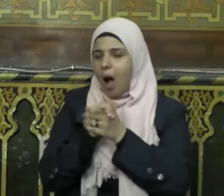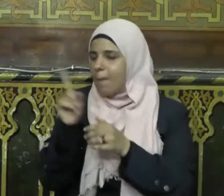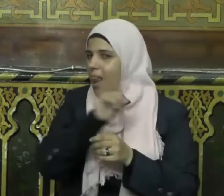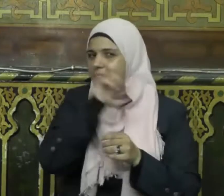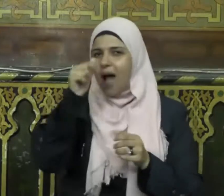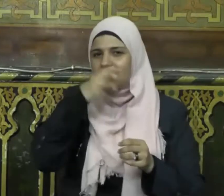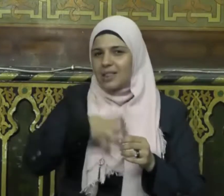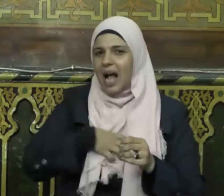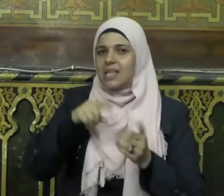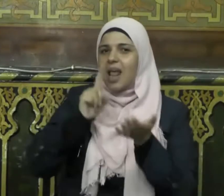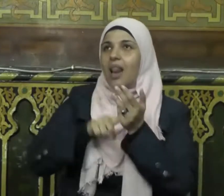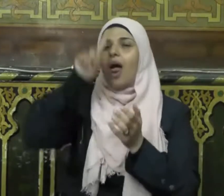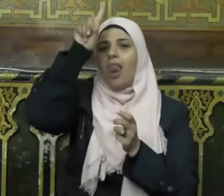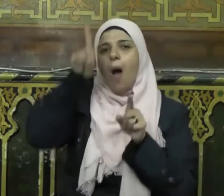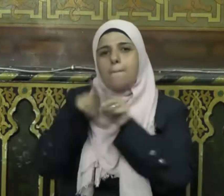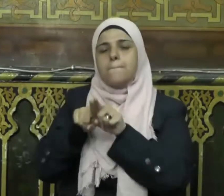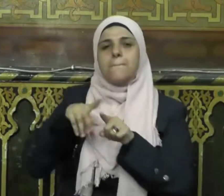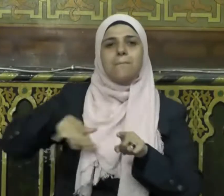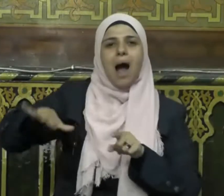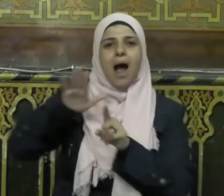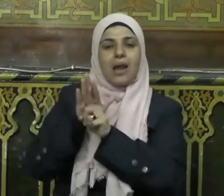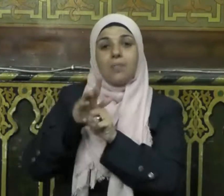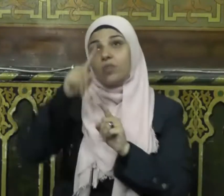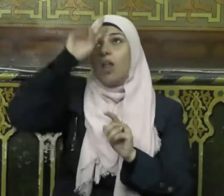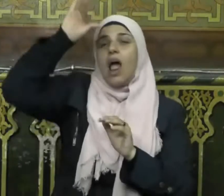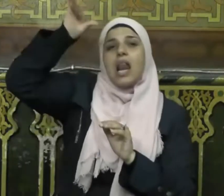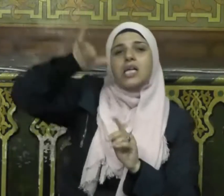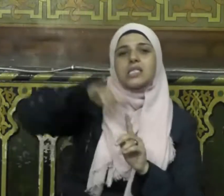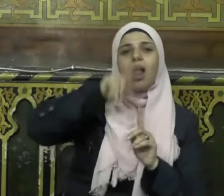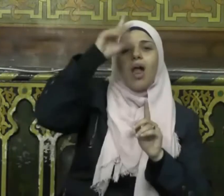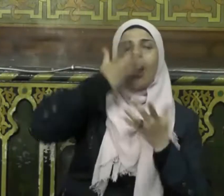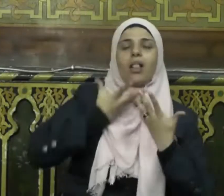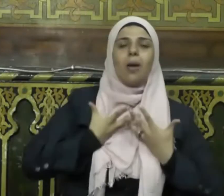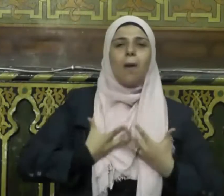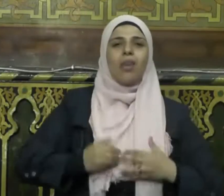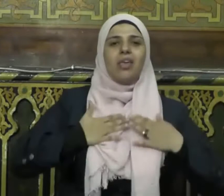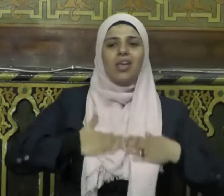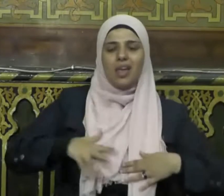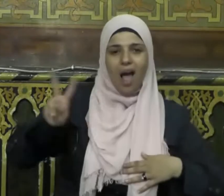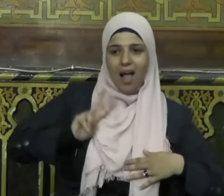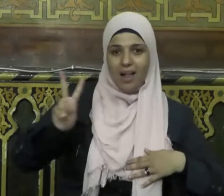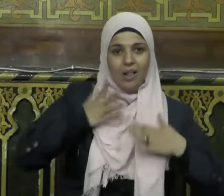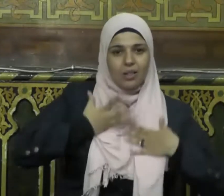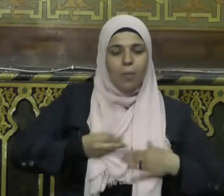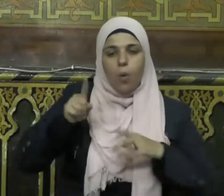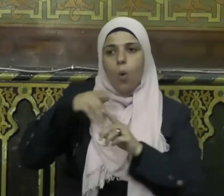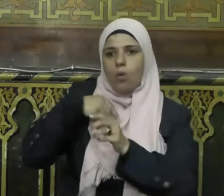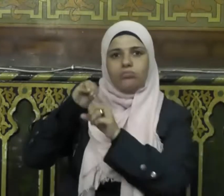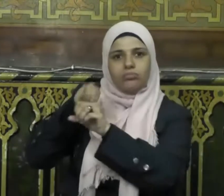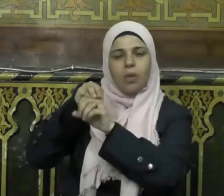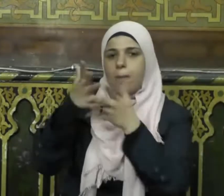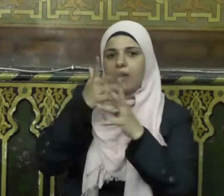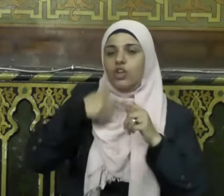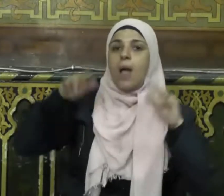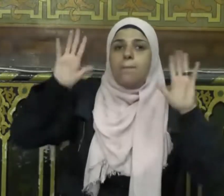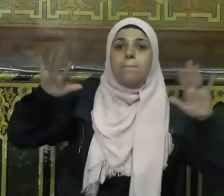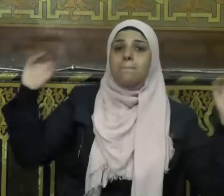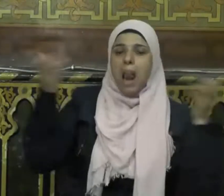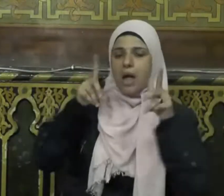تحزن إن الله معنا فأنزل الله سكينته عليه وأيده بجنود لم